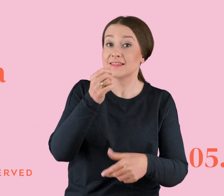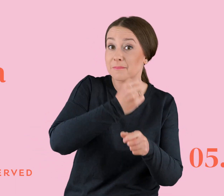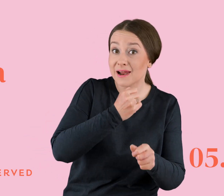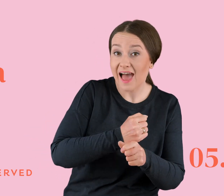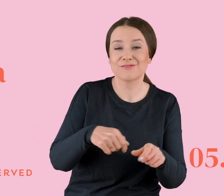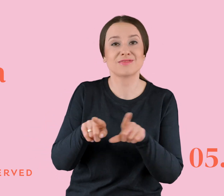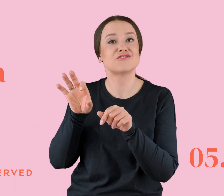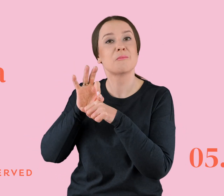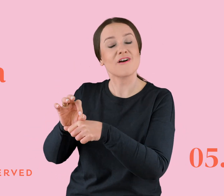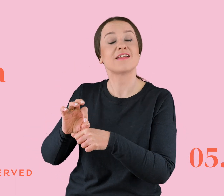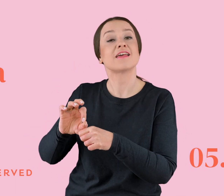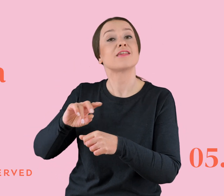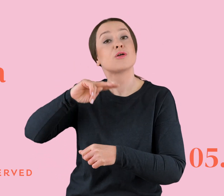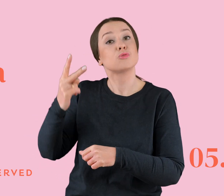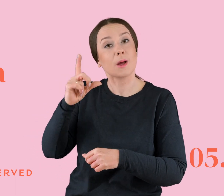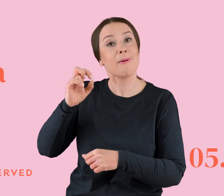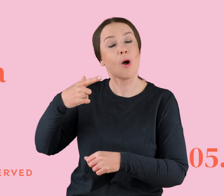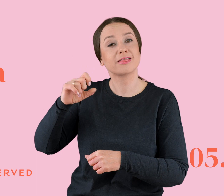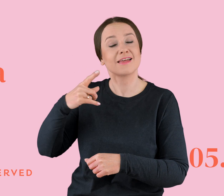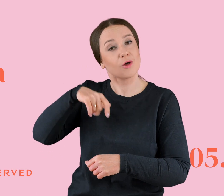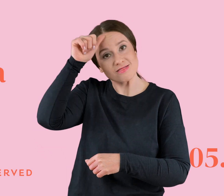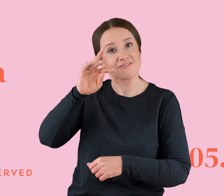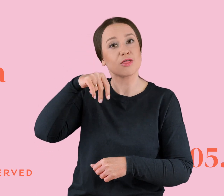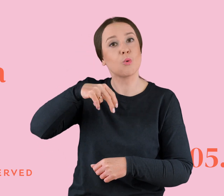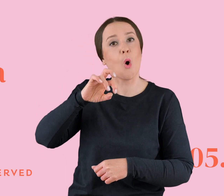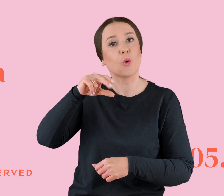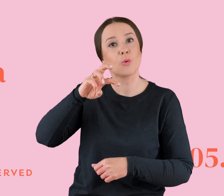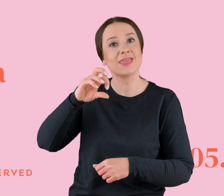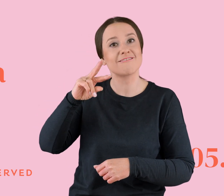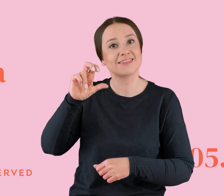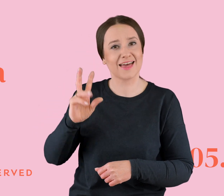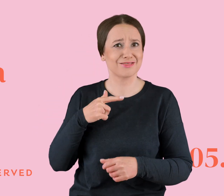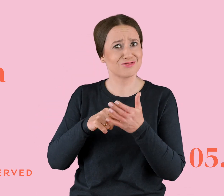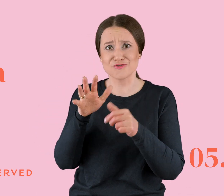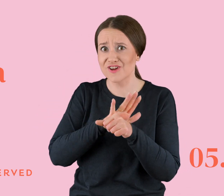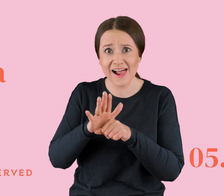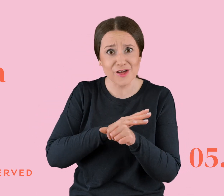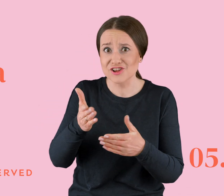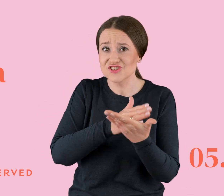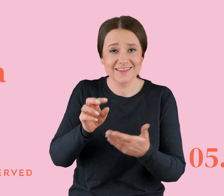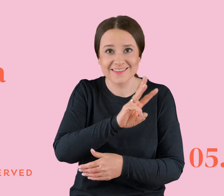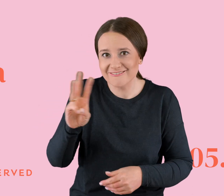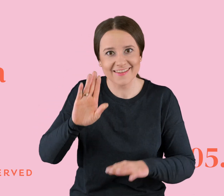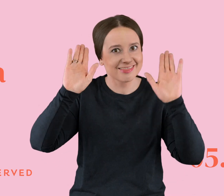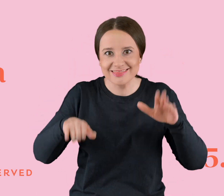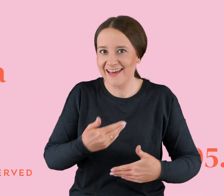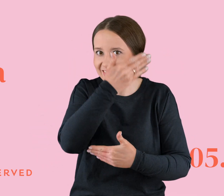i prowadzeniem też mojego drugiego podcastu, który się nazywa Tu Okuniewska. I to w ogóle w szalone, to część z Was w ogóle nawet nie wie, że ten